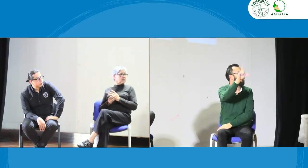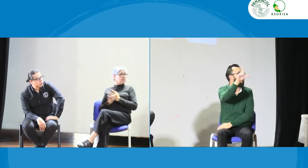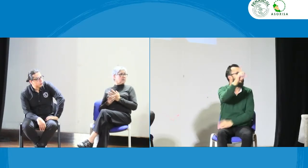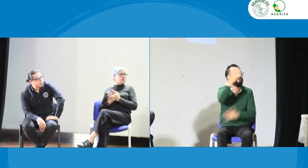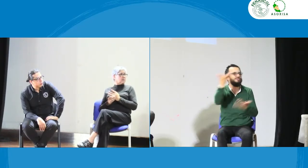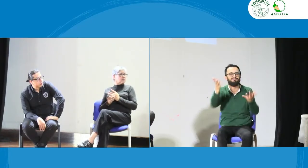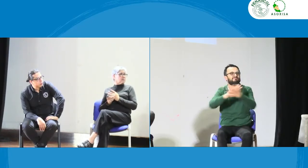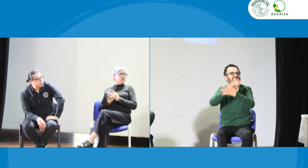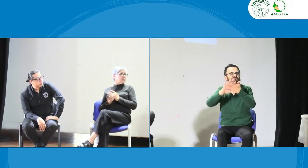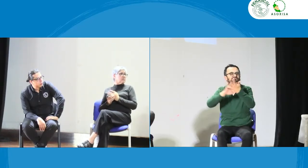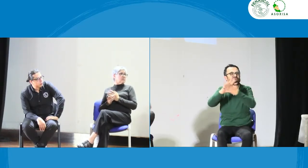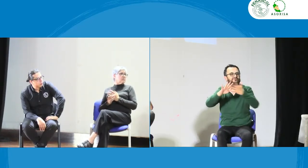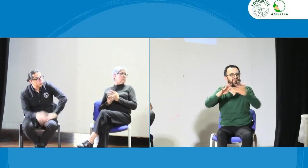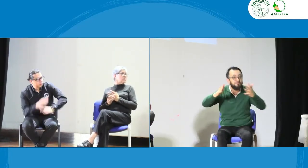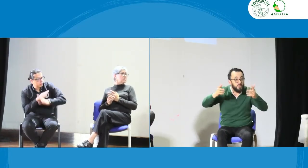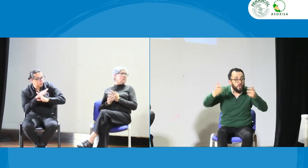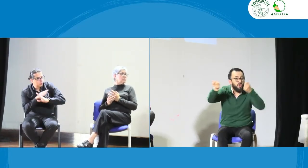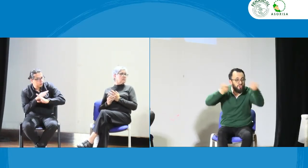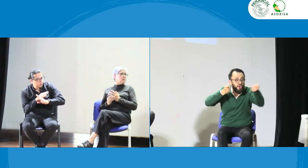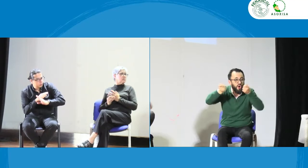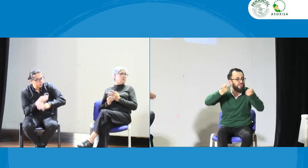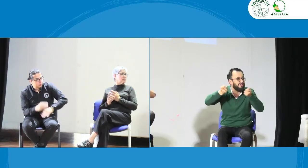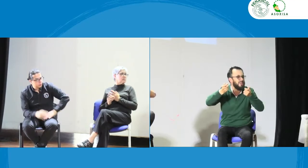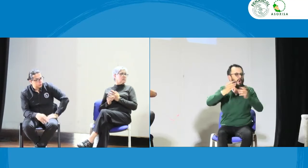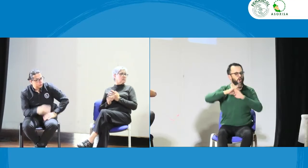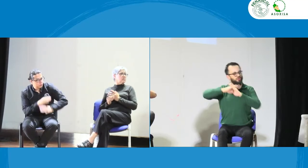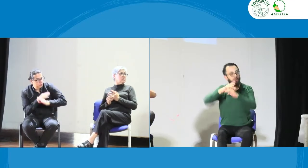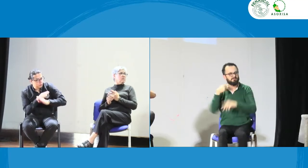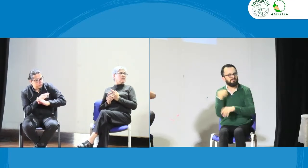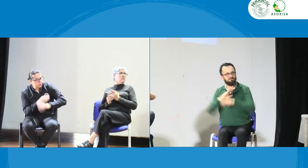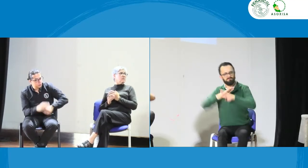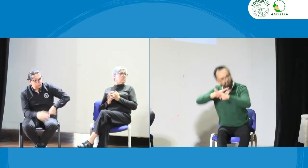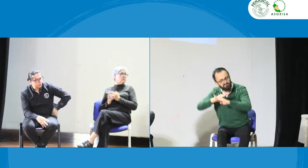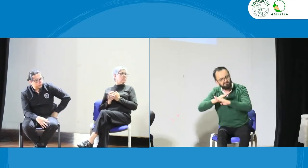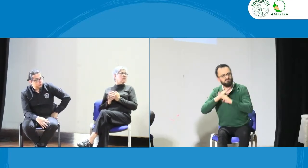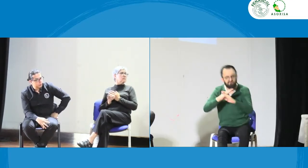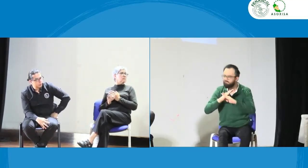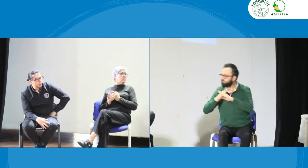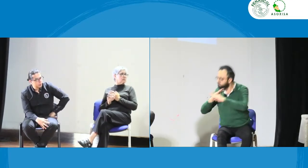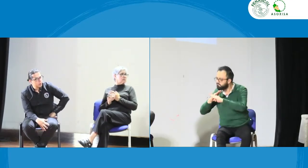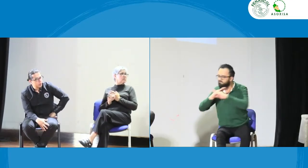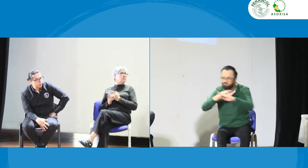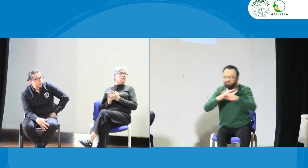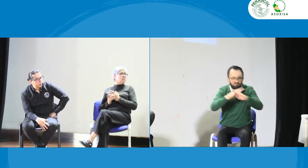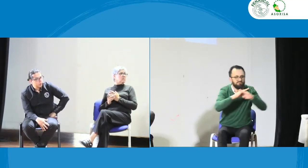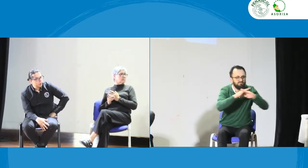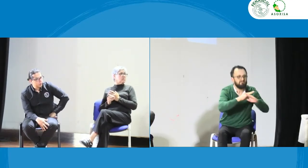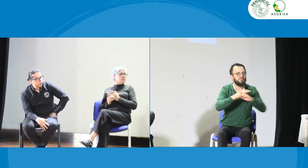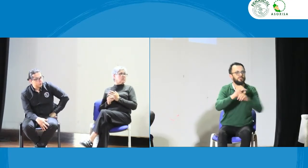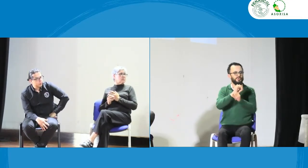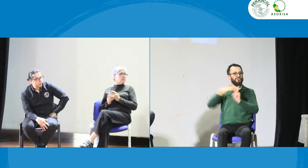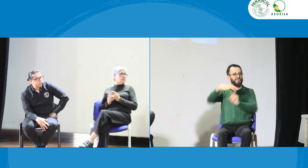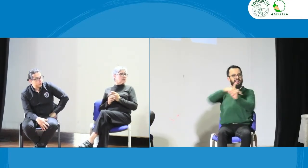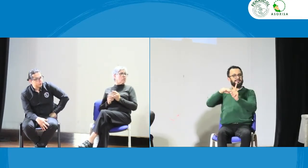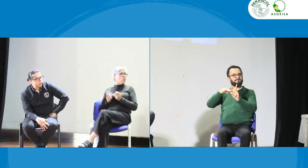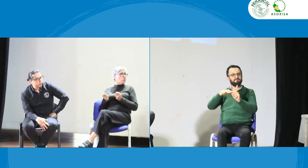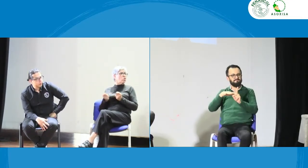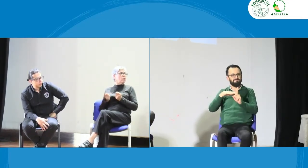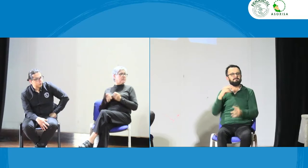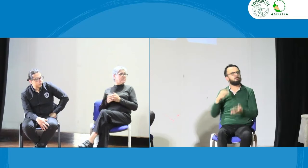control social no sé control control social debe existir ese control social